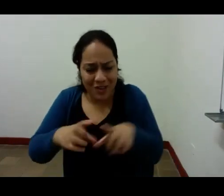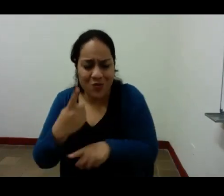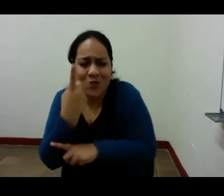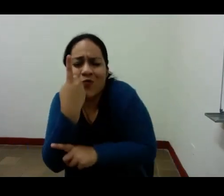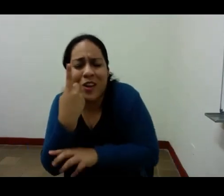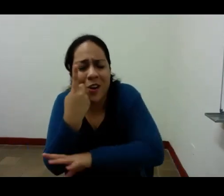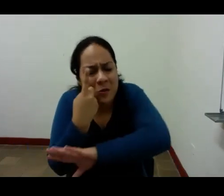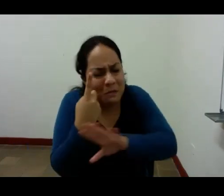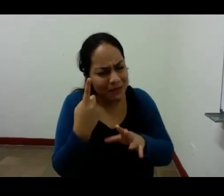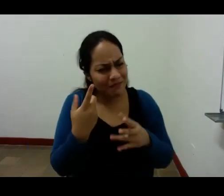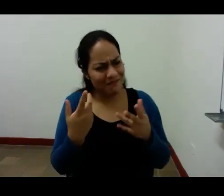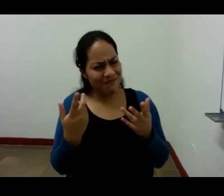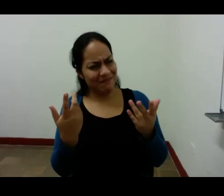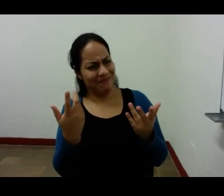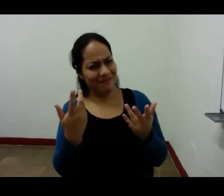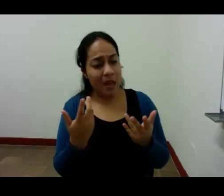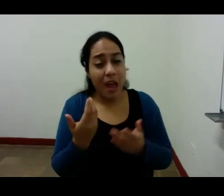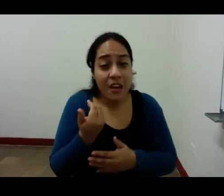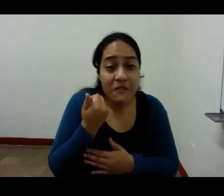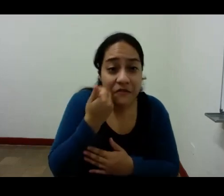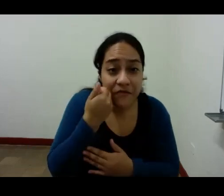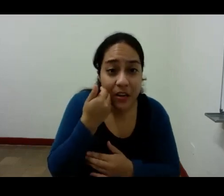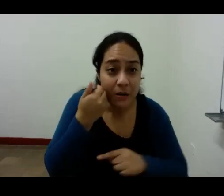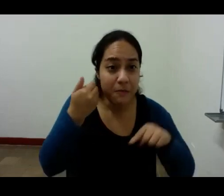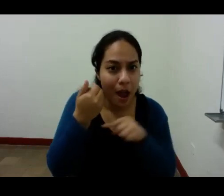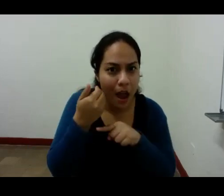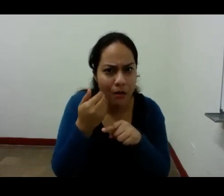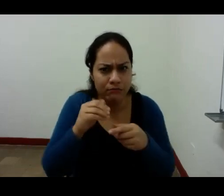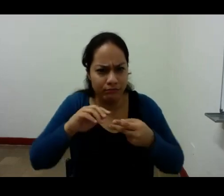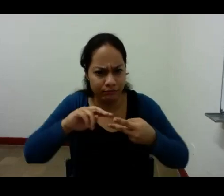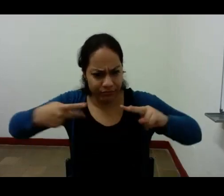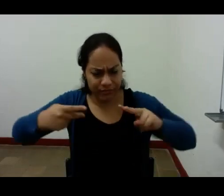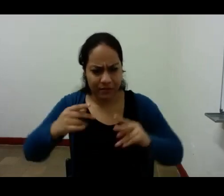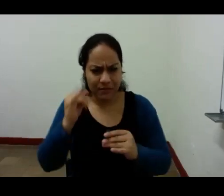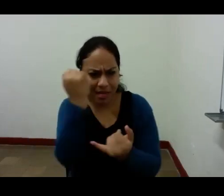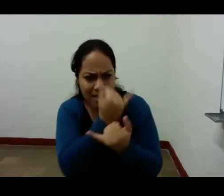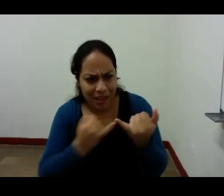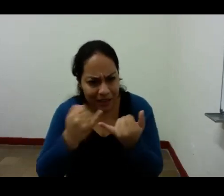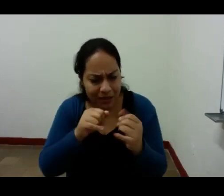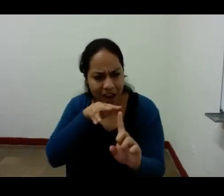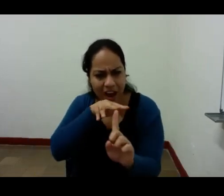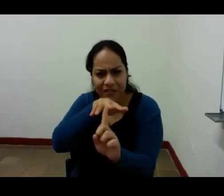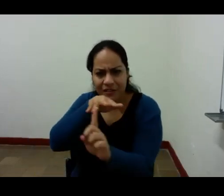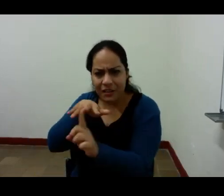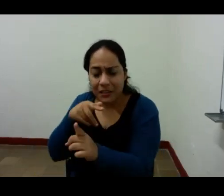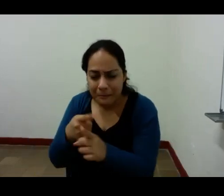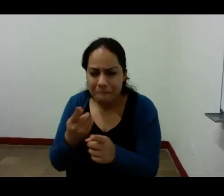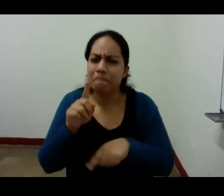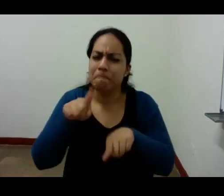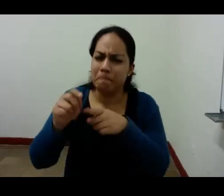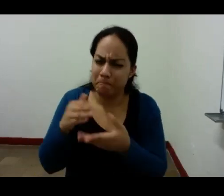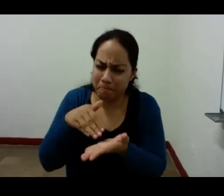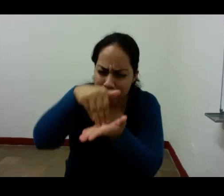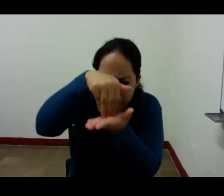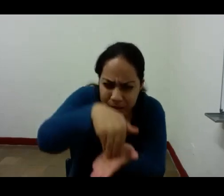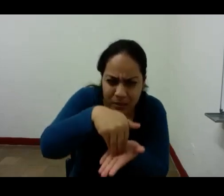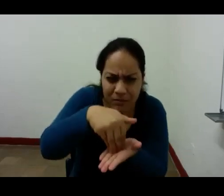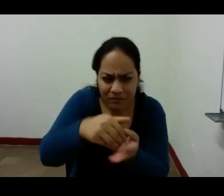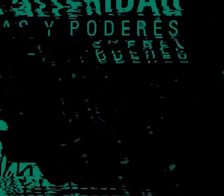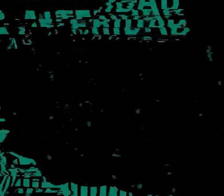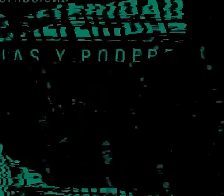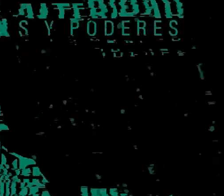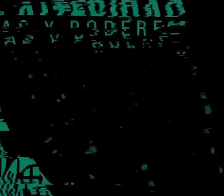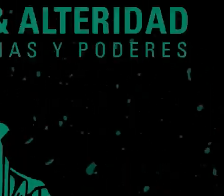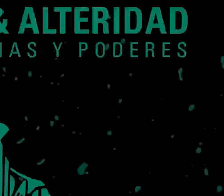y la enfermedad del salario de la identidad y soportara eso con buena conciencia